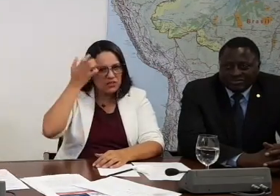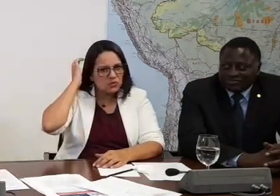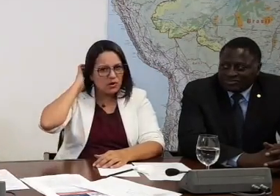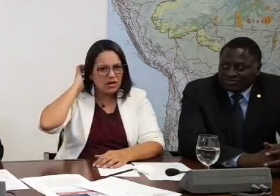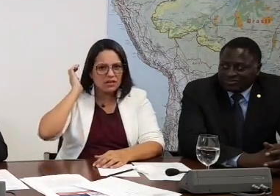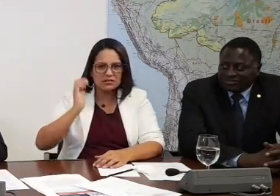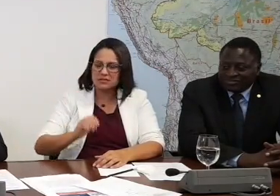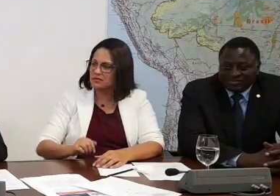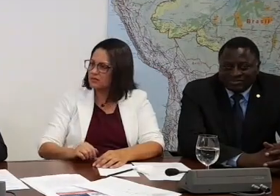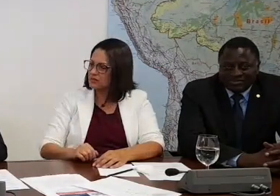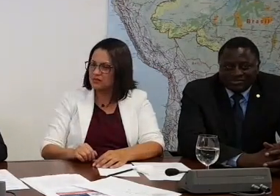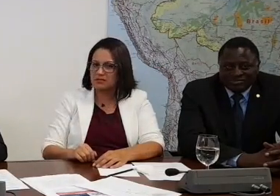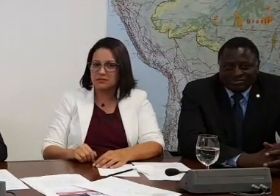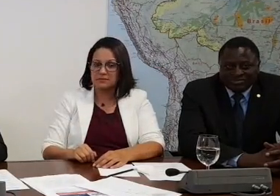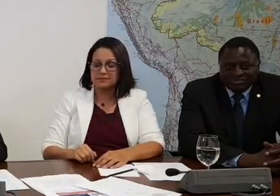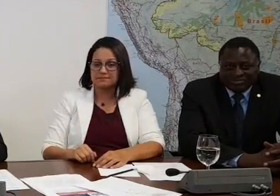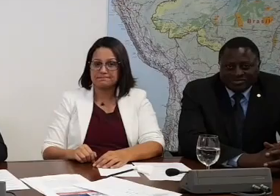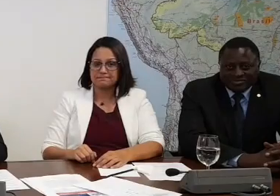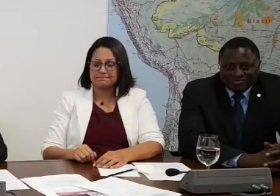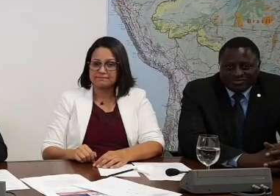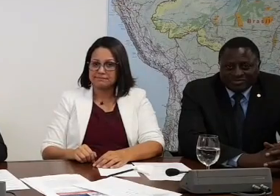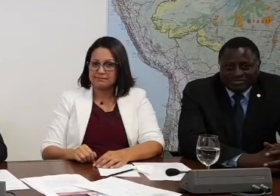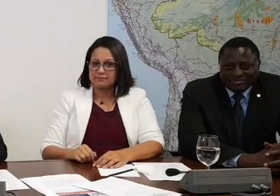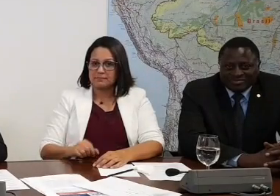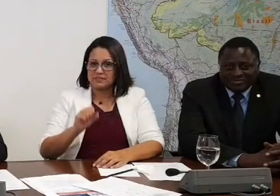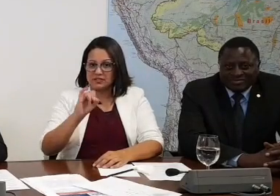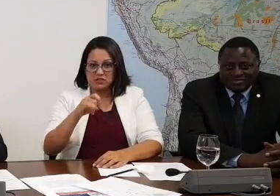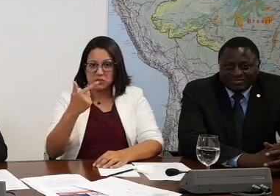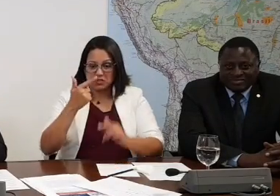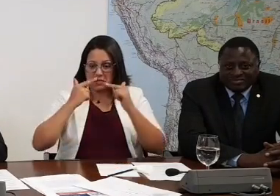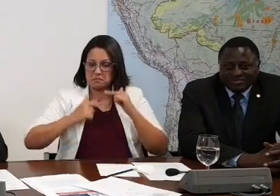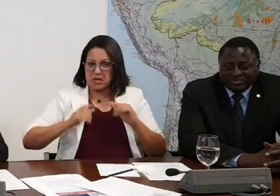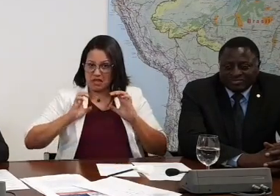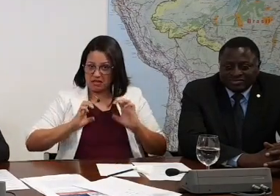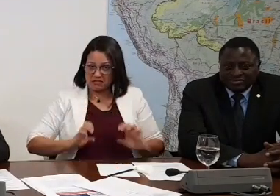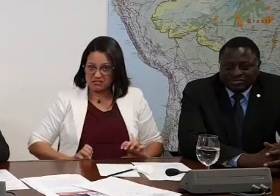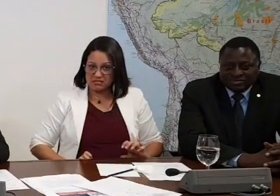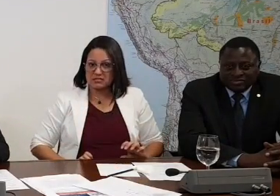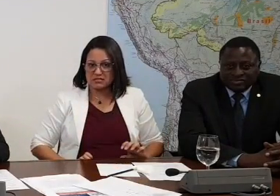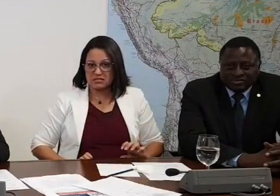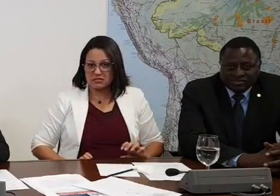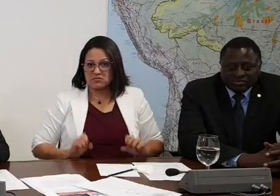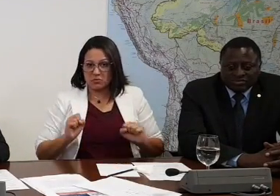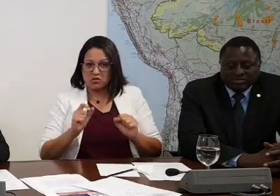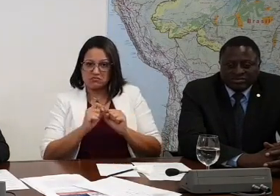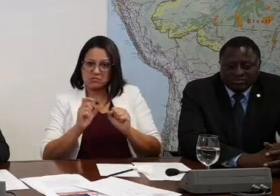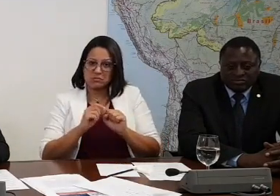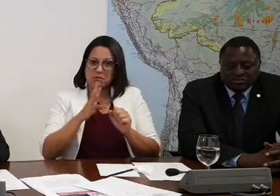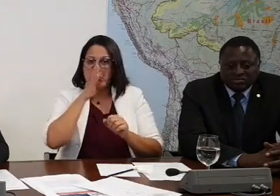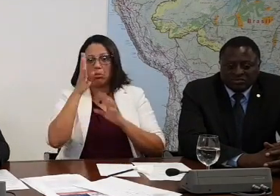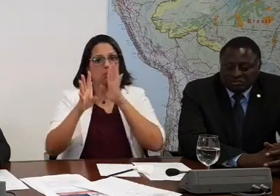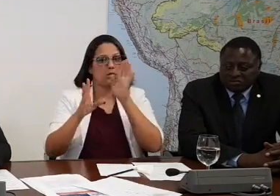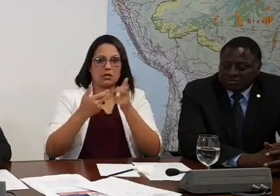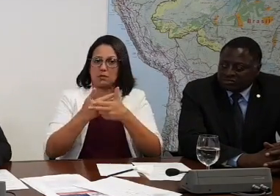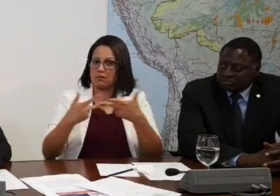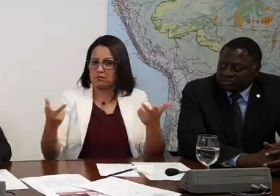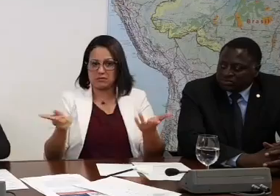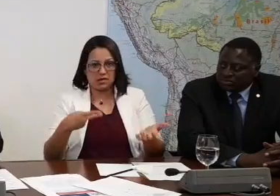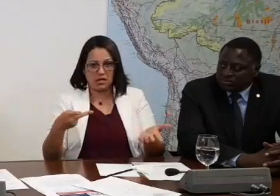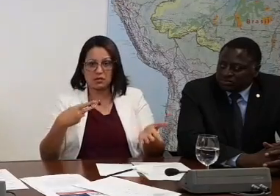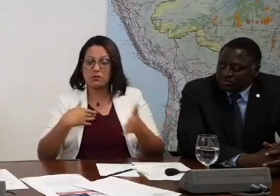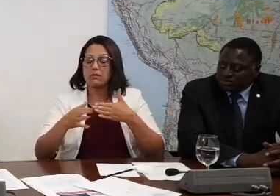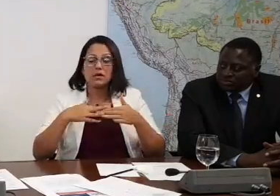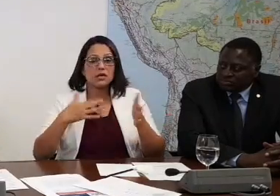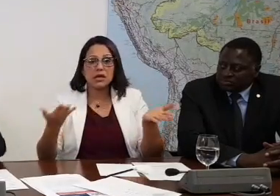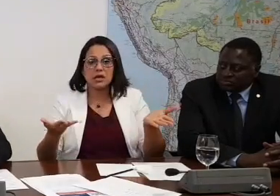Se você fosse uma pessoa, né, sem princípios, eu podia trabalhar em um nome de coisa errada. Qualquer ministério.